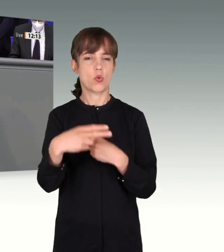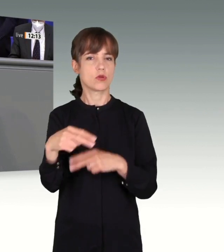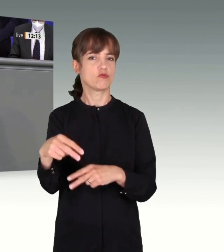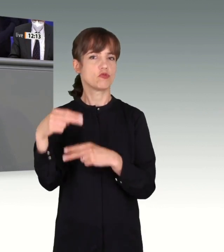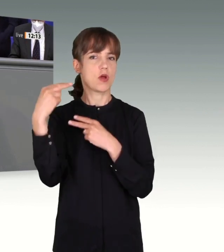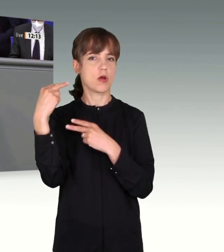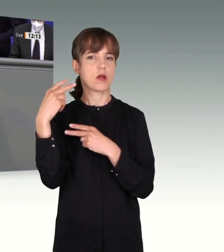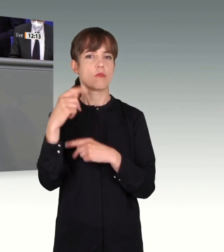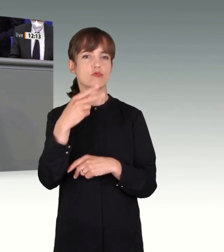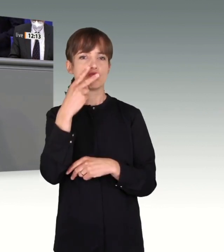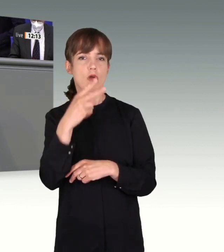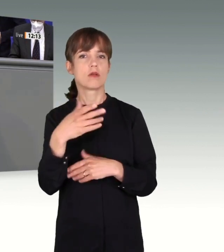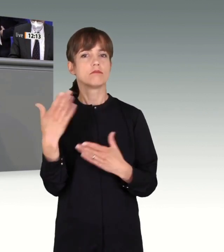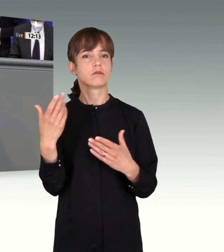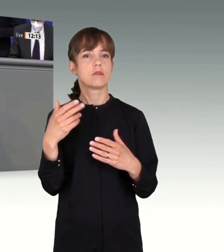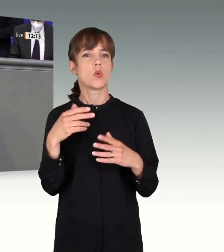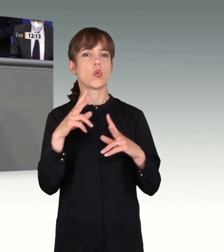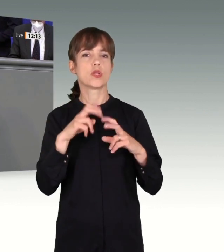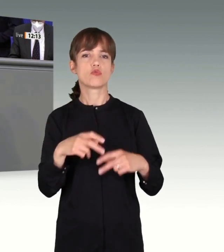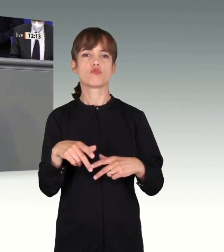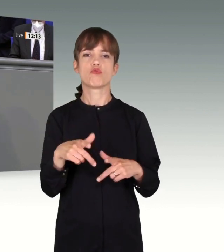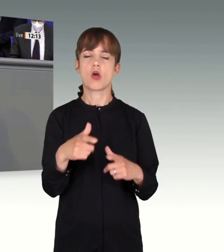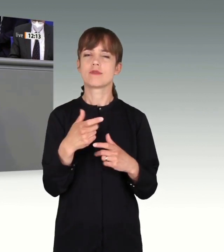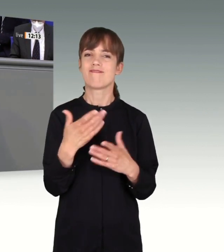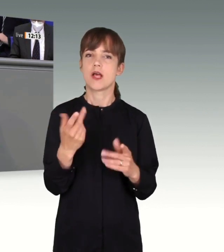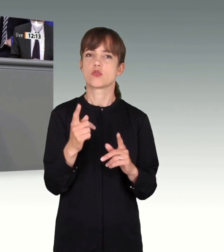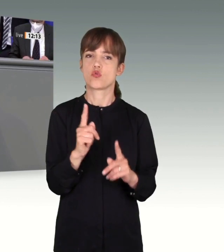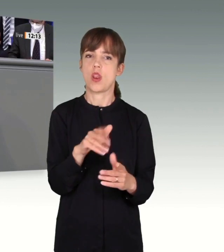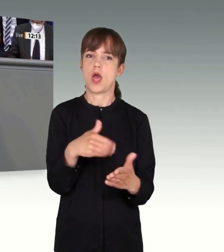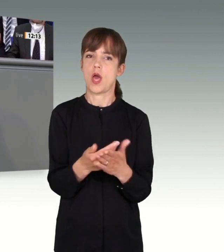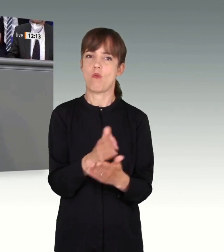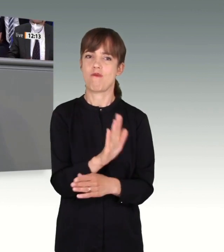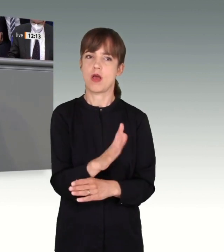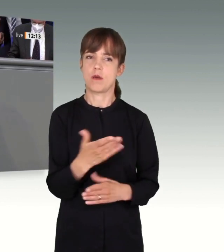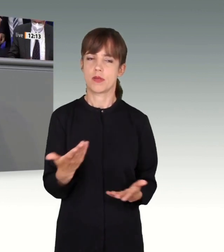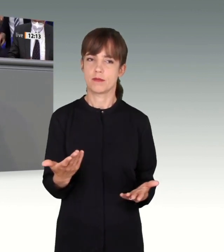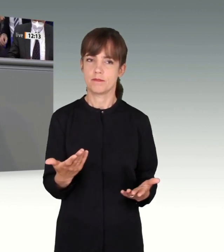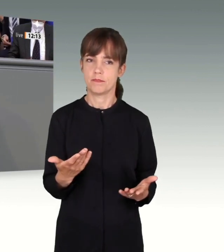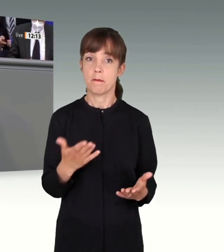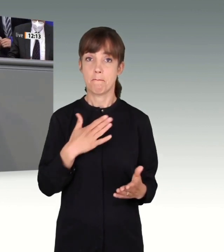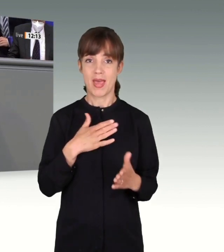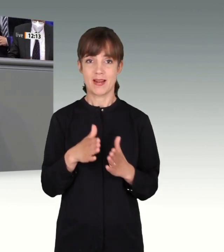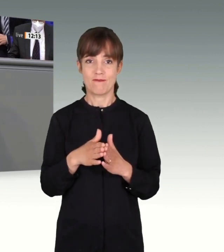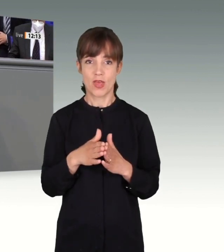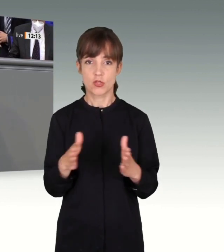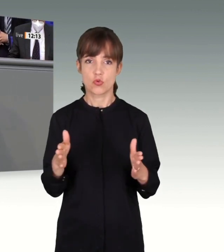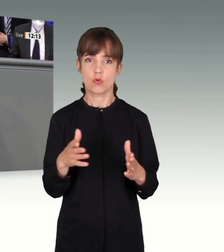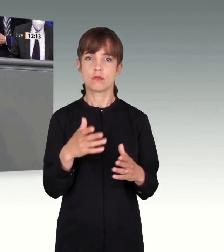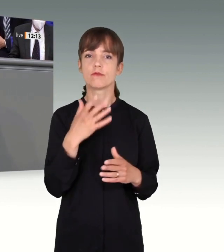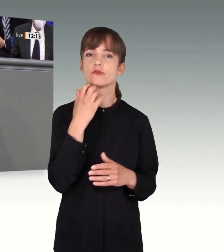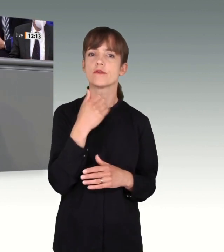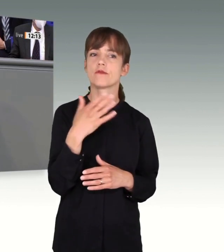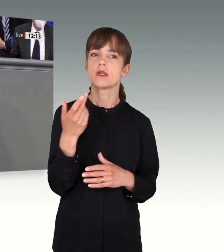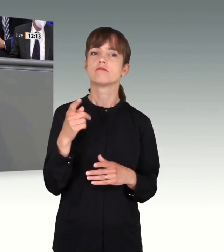den Fokus drehen auf die Asyl- und Migrationspolitik, die Kosten der Migrationspolitik, die fragwürdige Grenzöffnung